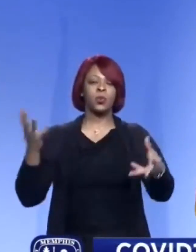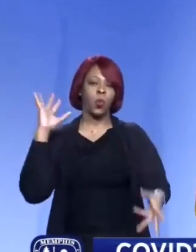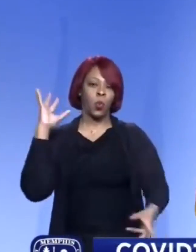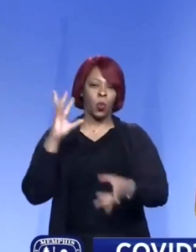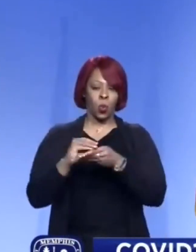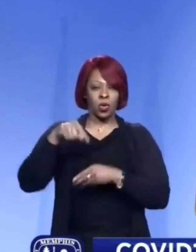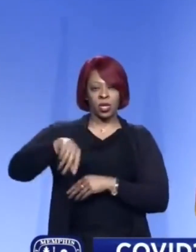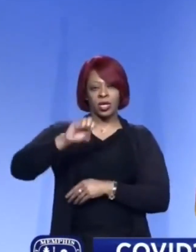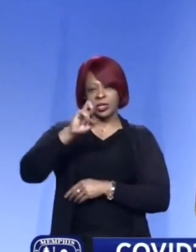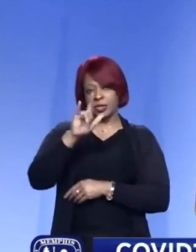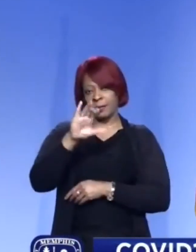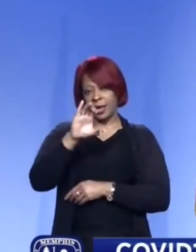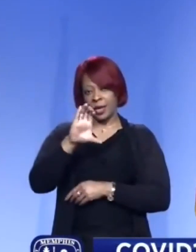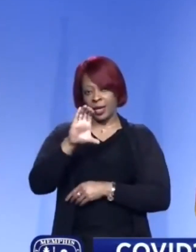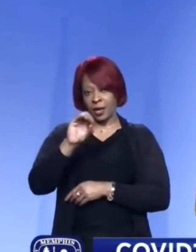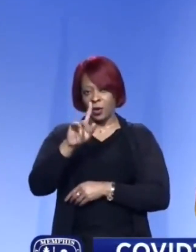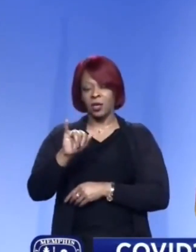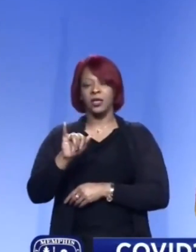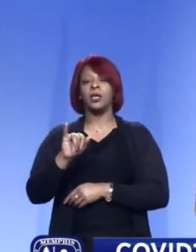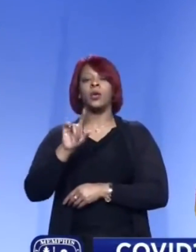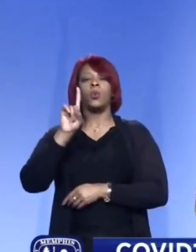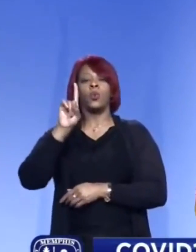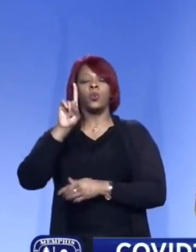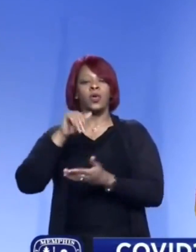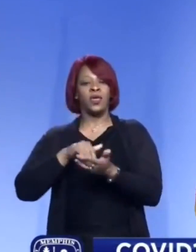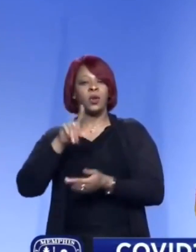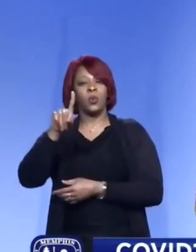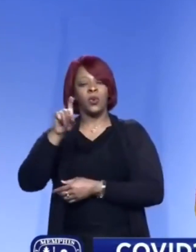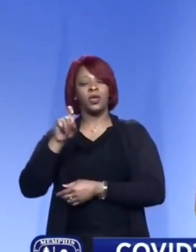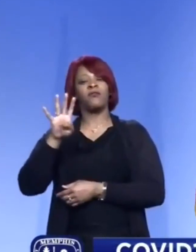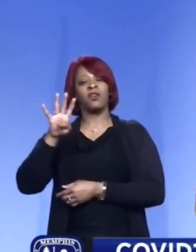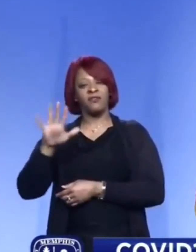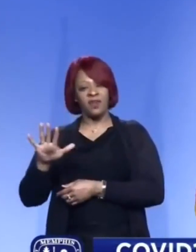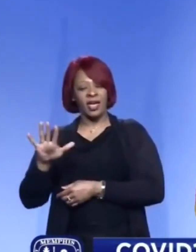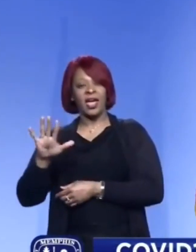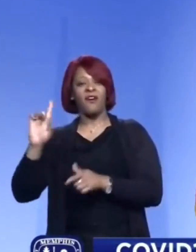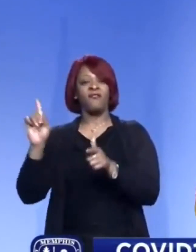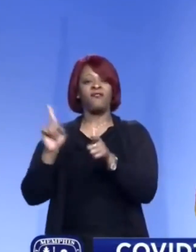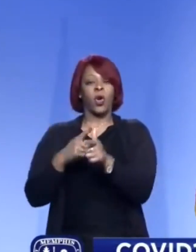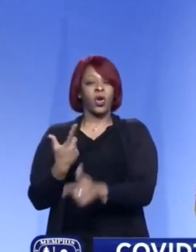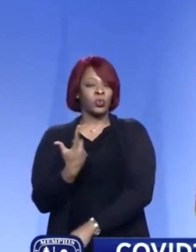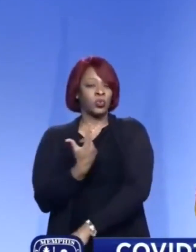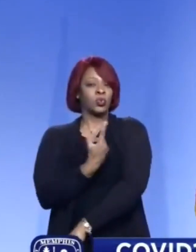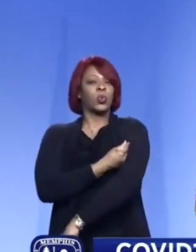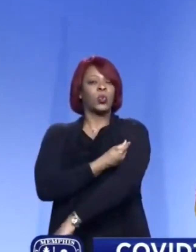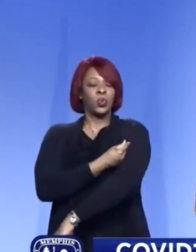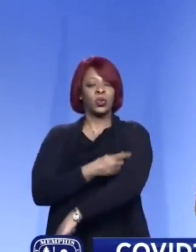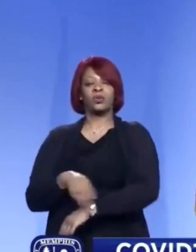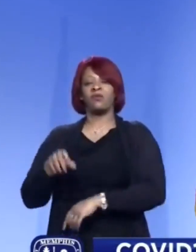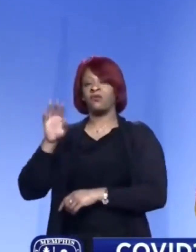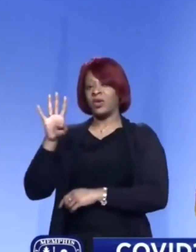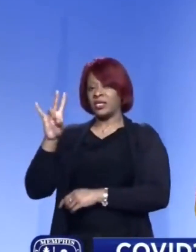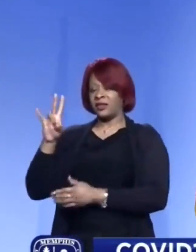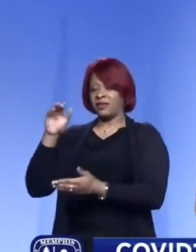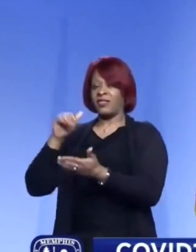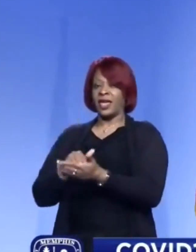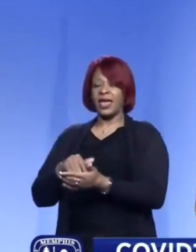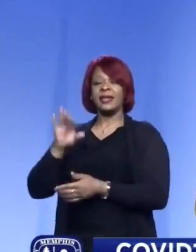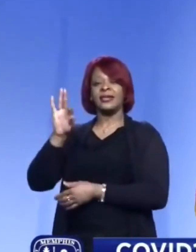dosis de vacunas en el Condado de Shelby, de las cuales 111,145 fueron primeras dosis.